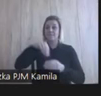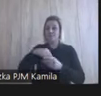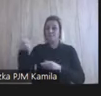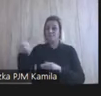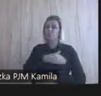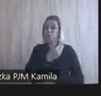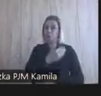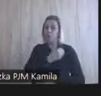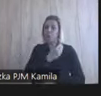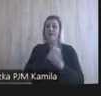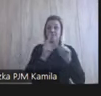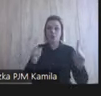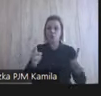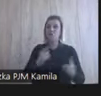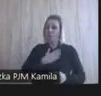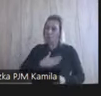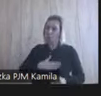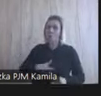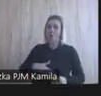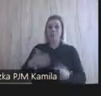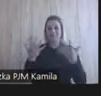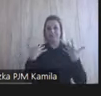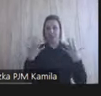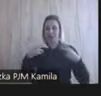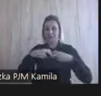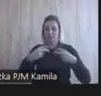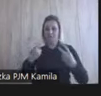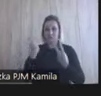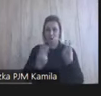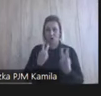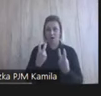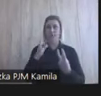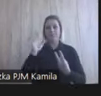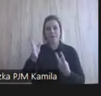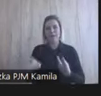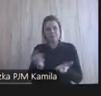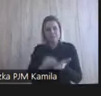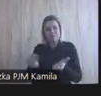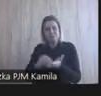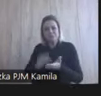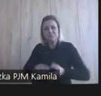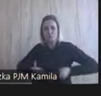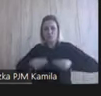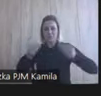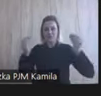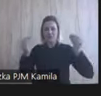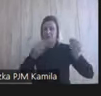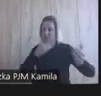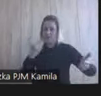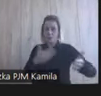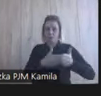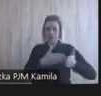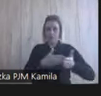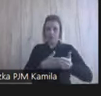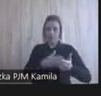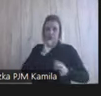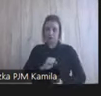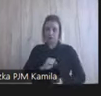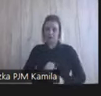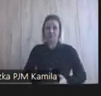no to będziemy chcieli go rozwijać, bo tak naprawdę na tym etapie nie mamy żadnych ograniczeń. to znaczy